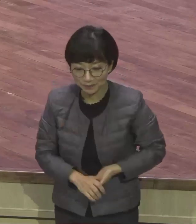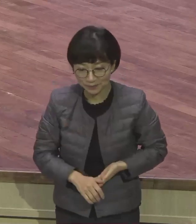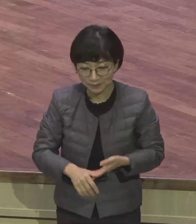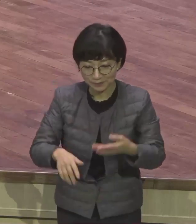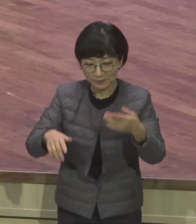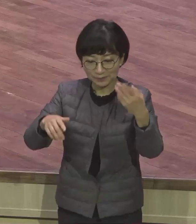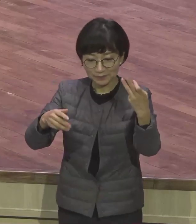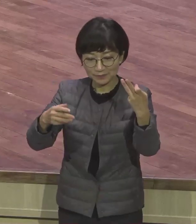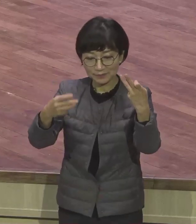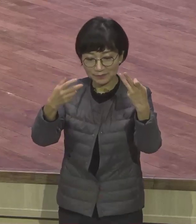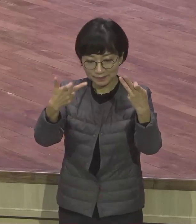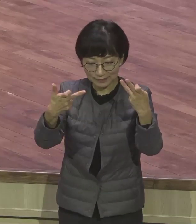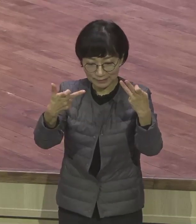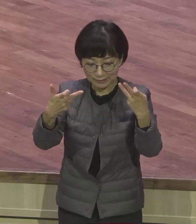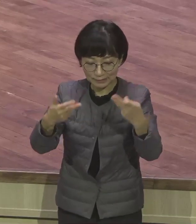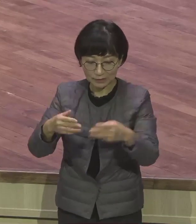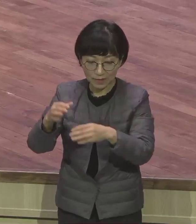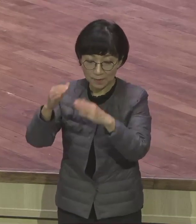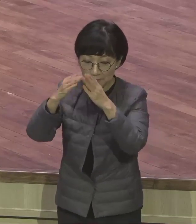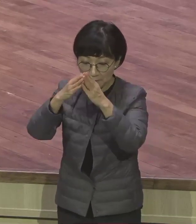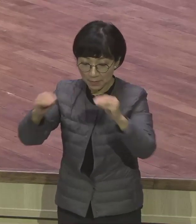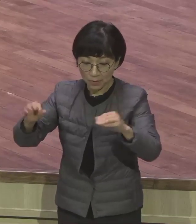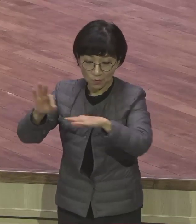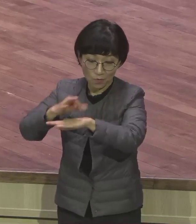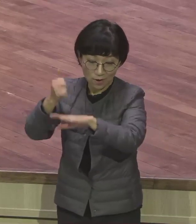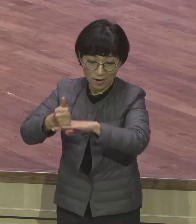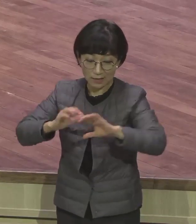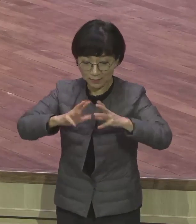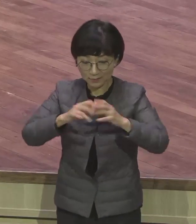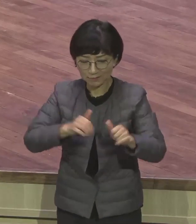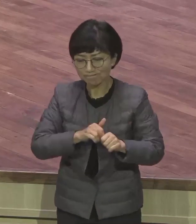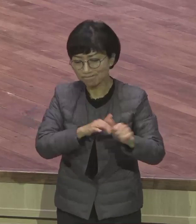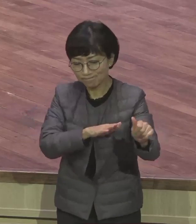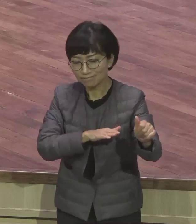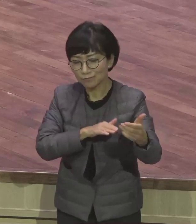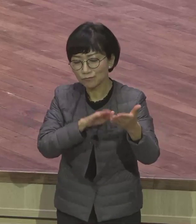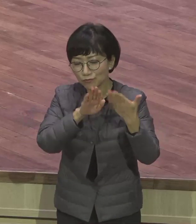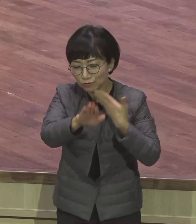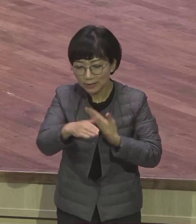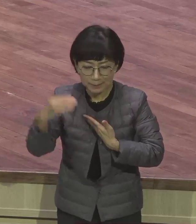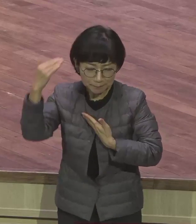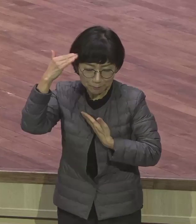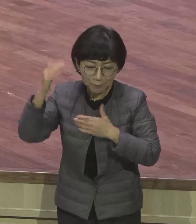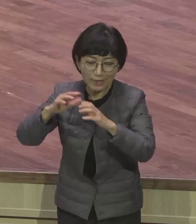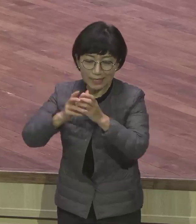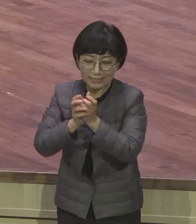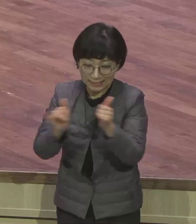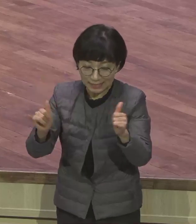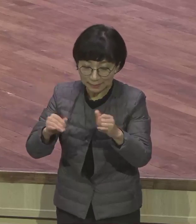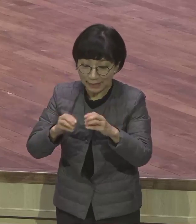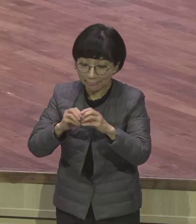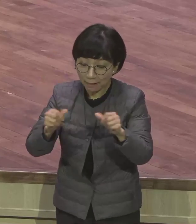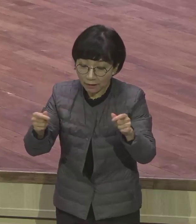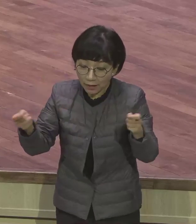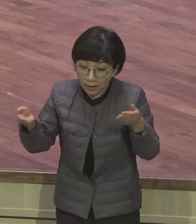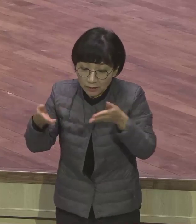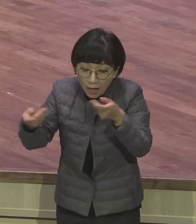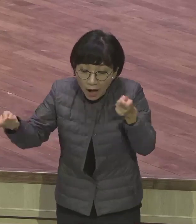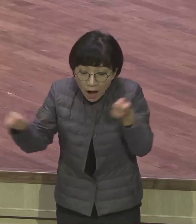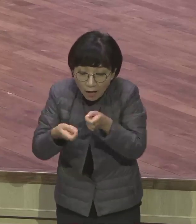보낸 후에 불에서 사람의 땅에 길은 가까울지라도 하나님이 그들을 그 길로 인도하지 아니었으니